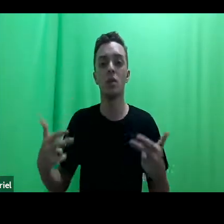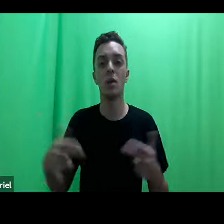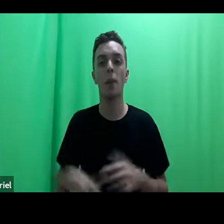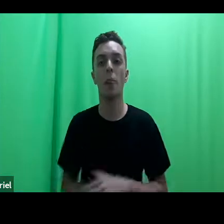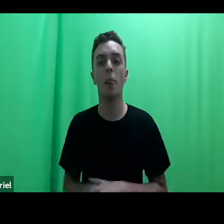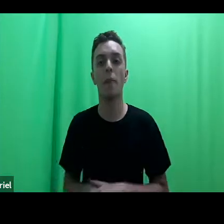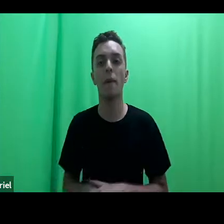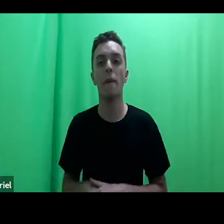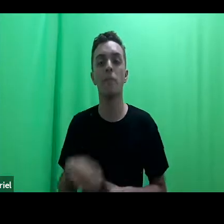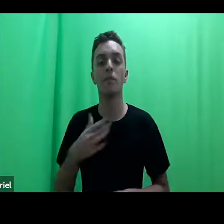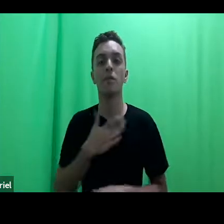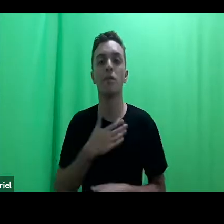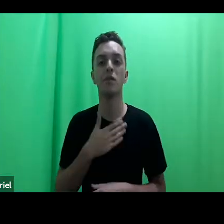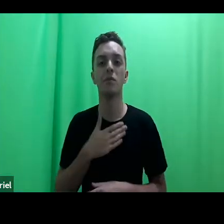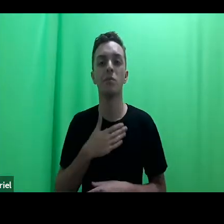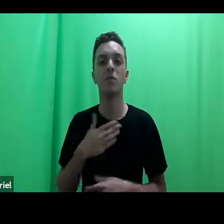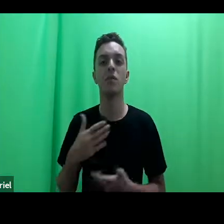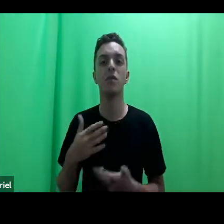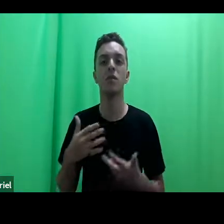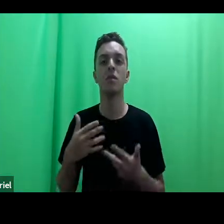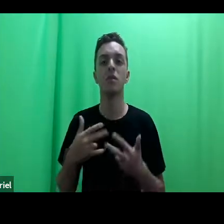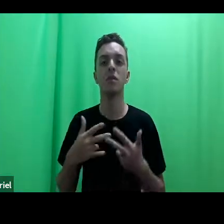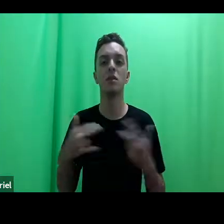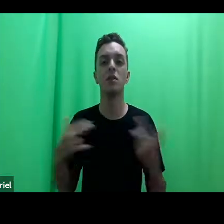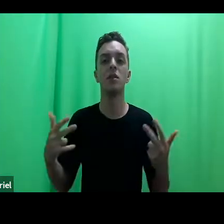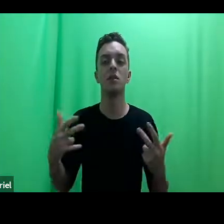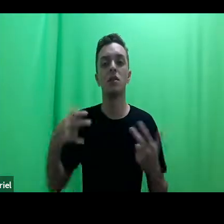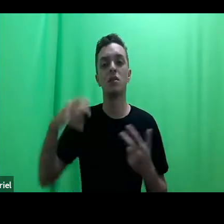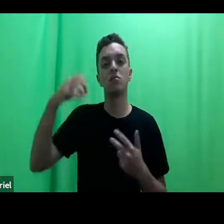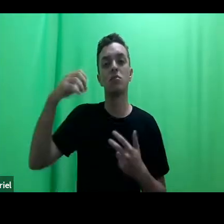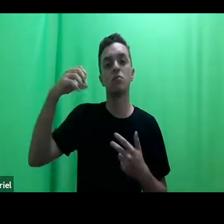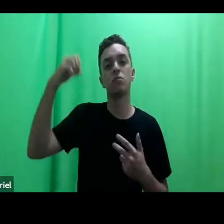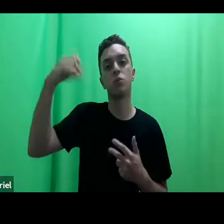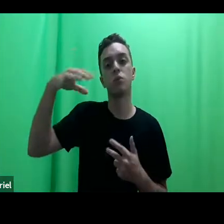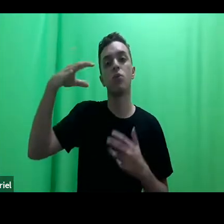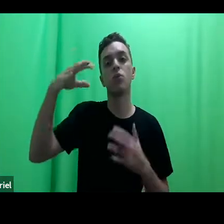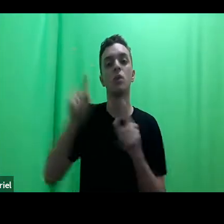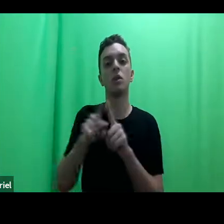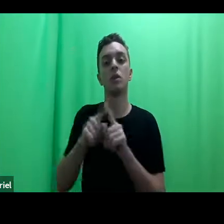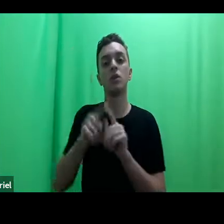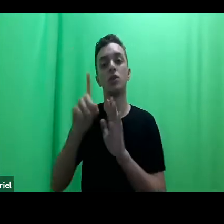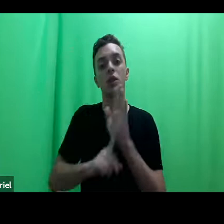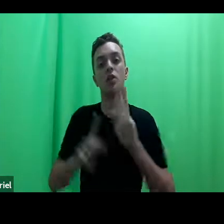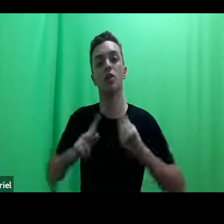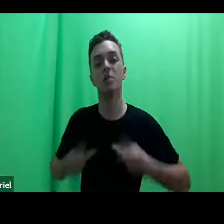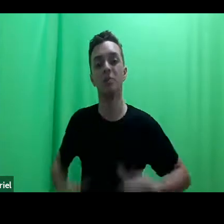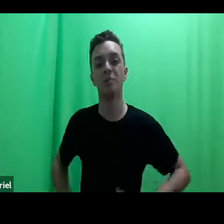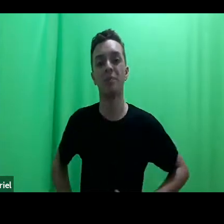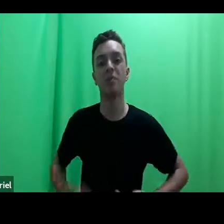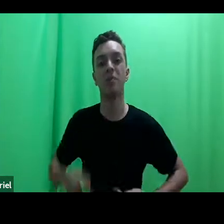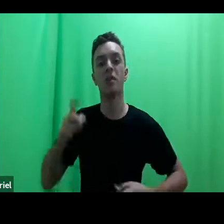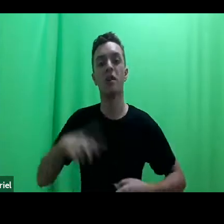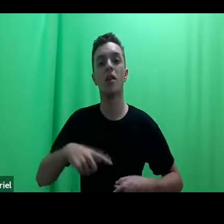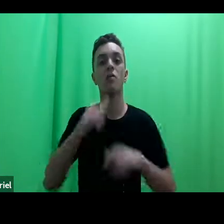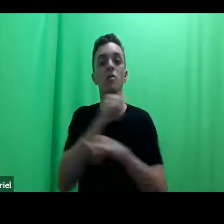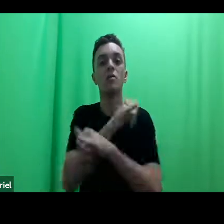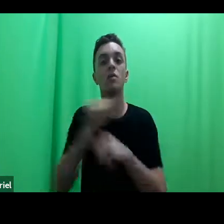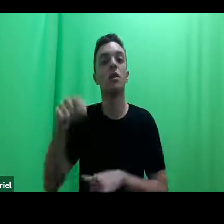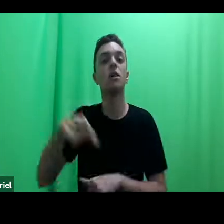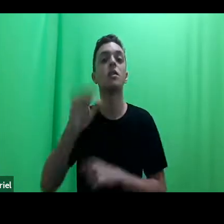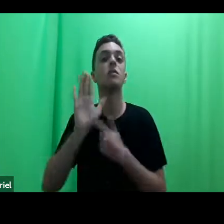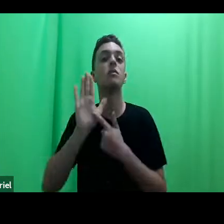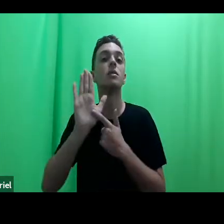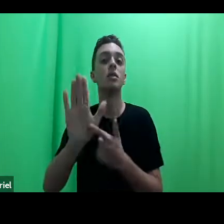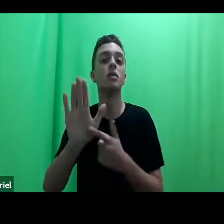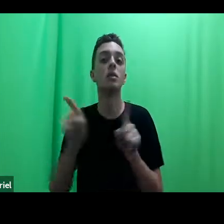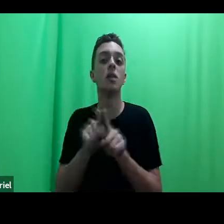A minha abordagem das clínicas e dos direitos humanos será informada aqui nessa apresentação, como também no nosso